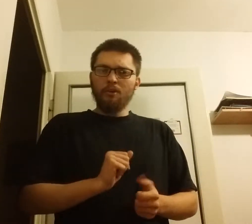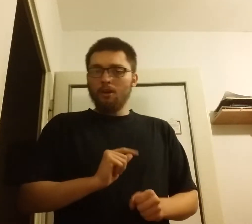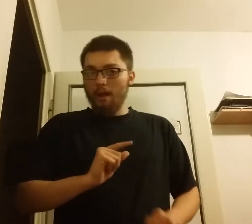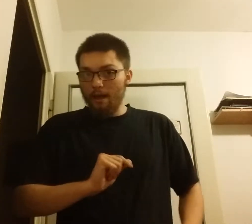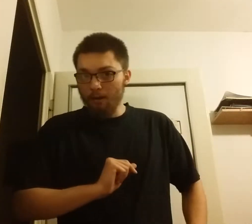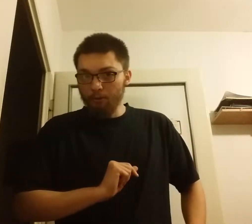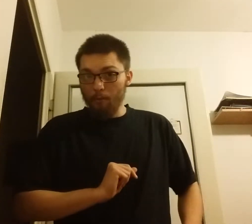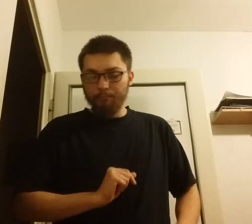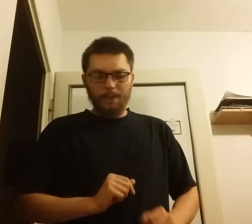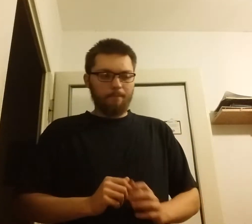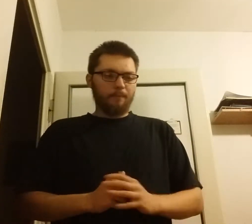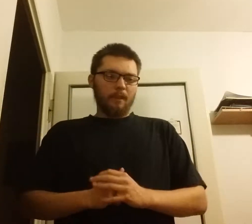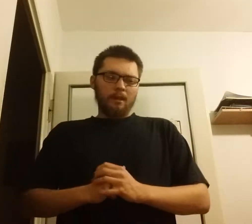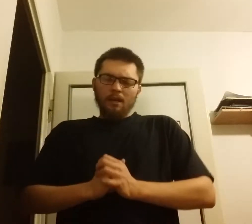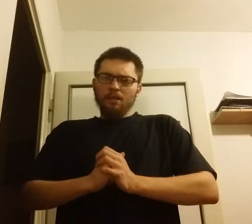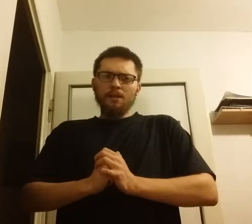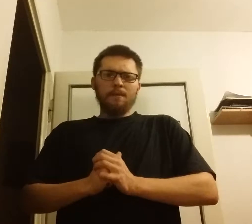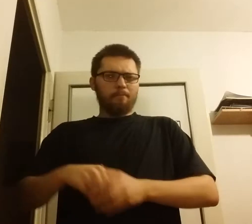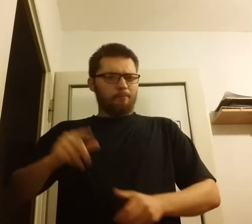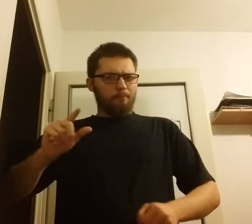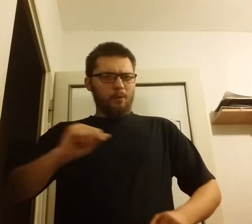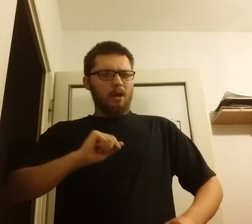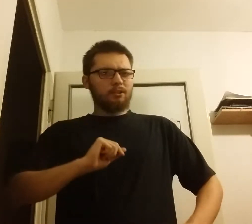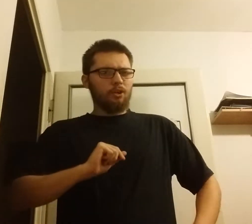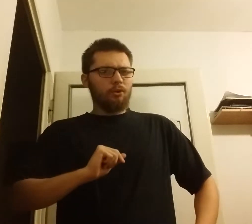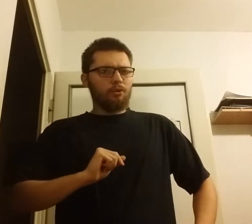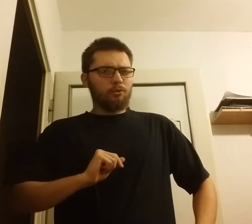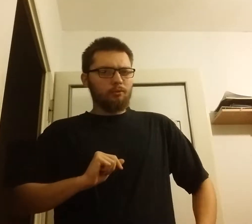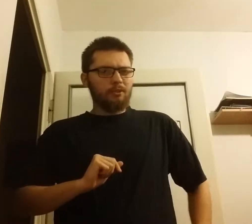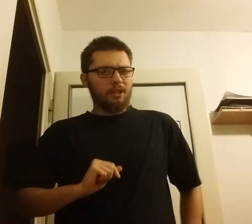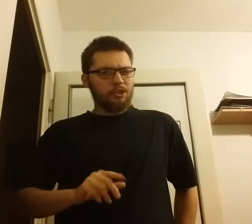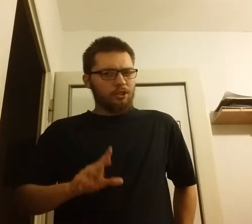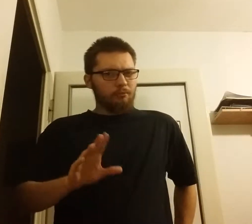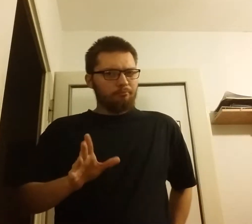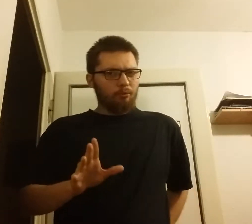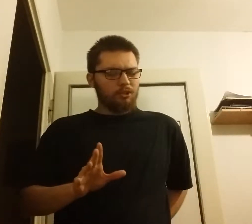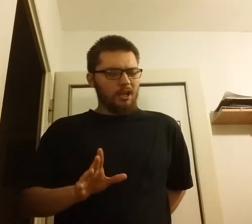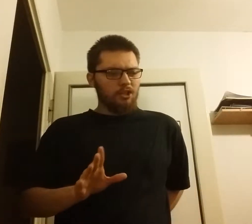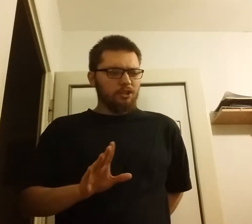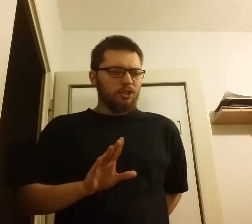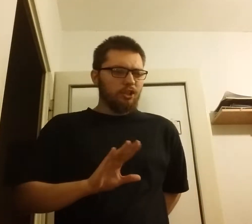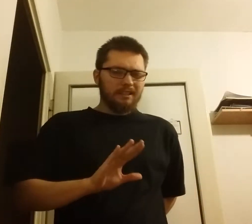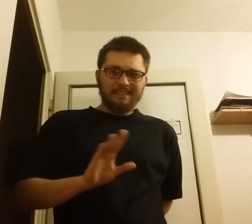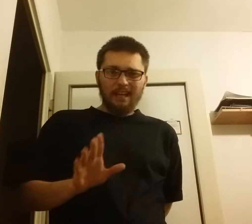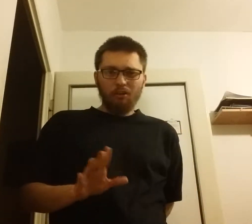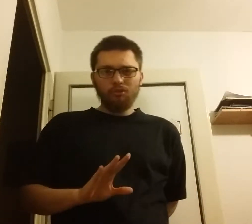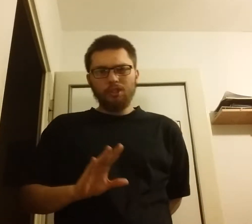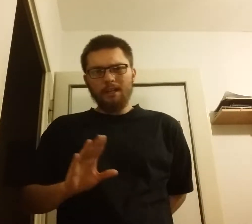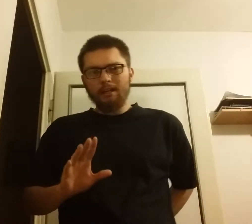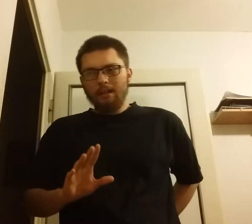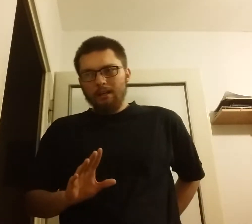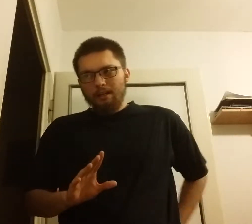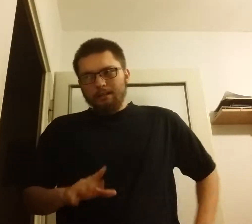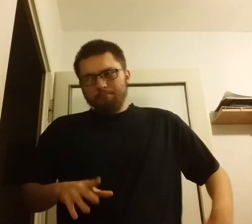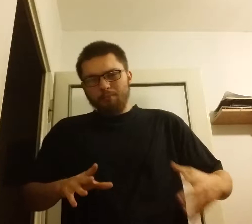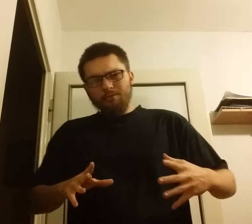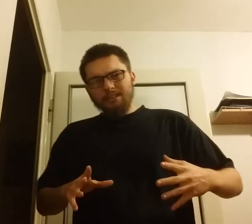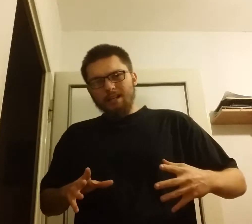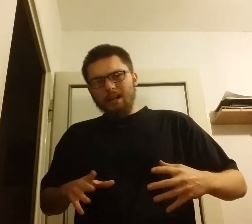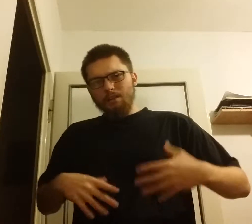Europie. I była to również po części zalążek powstania